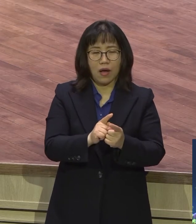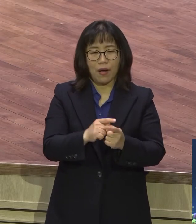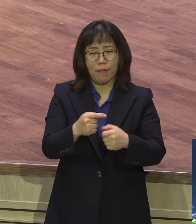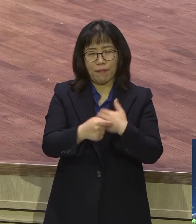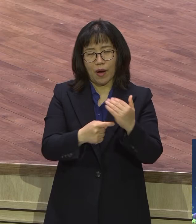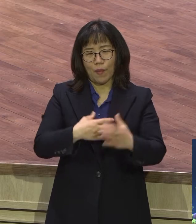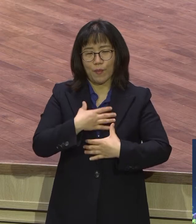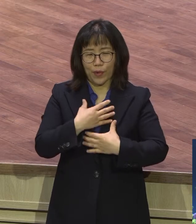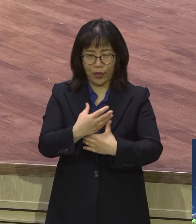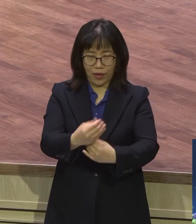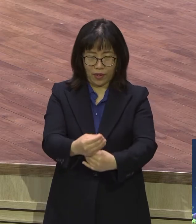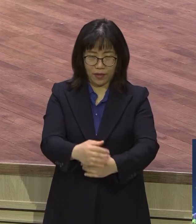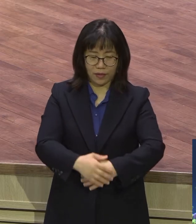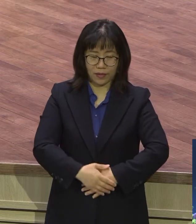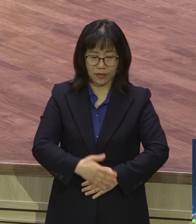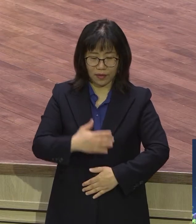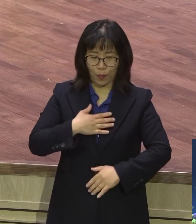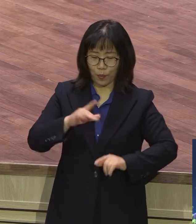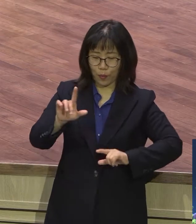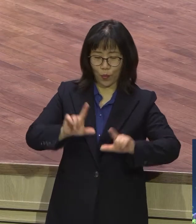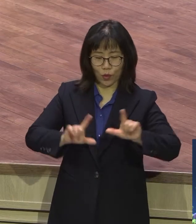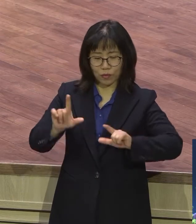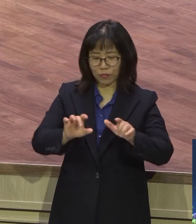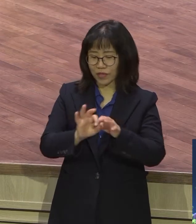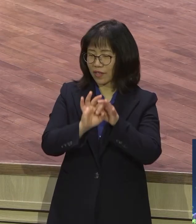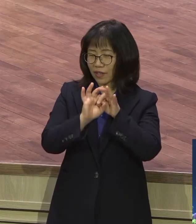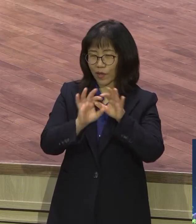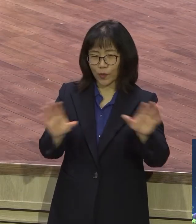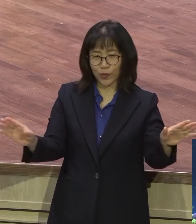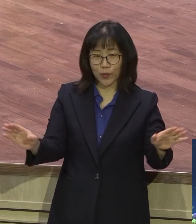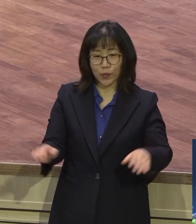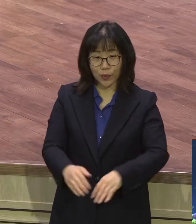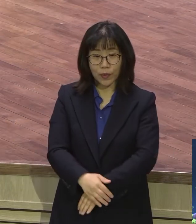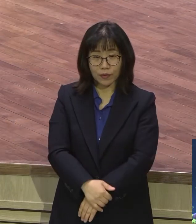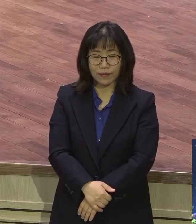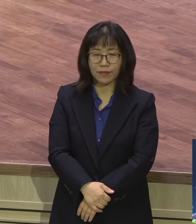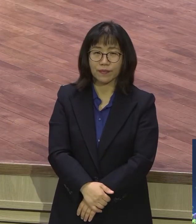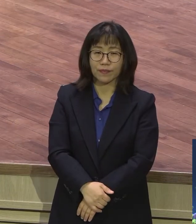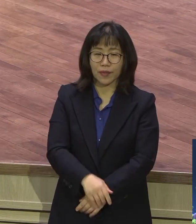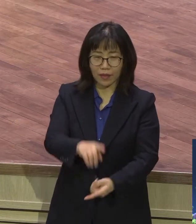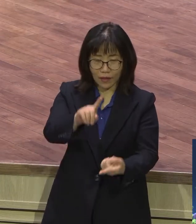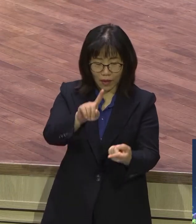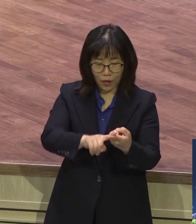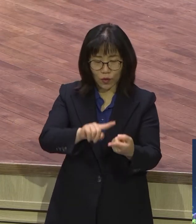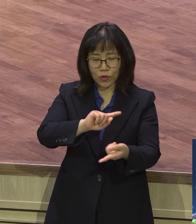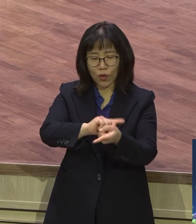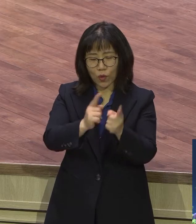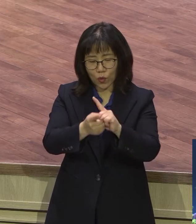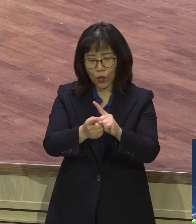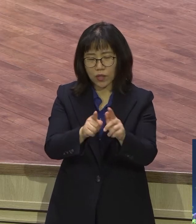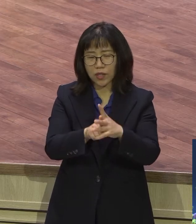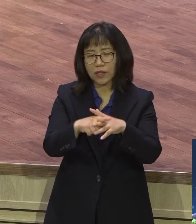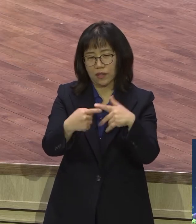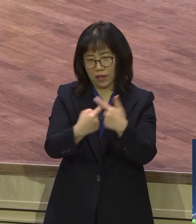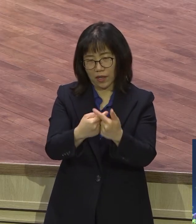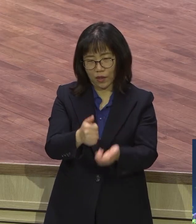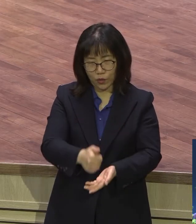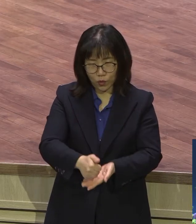내 모습이 어떻든 any time no problem 그대로 I am okay ever else okay입니다 그냥 그게 복음의